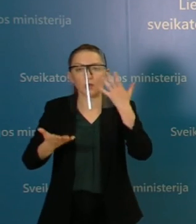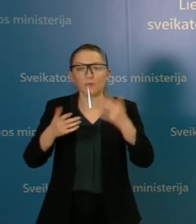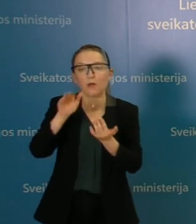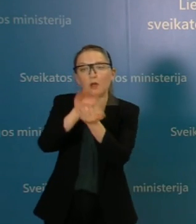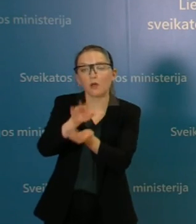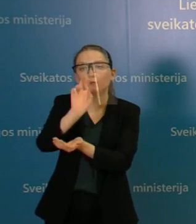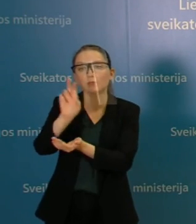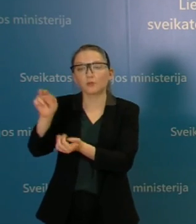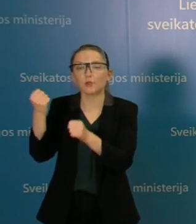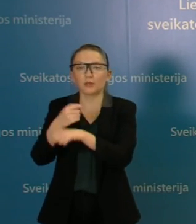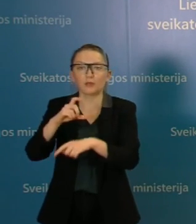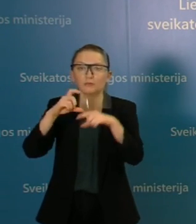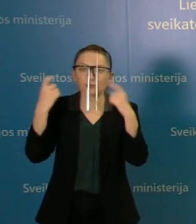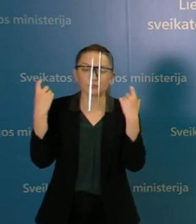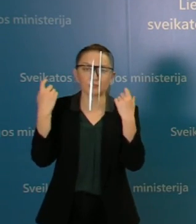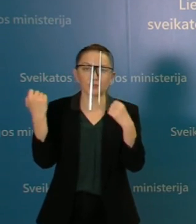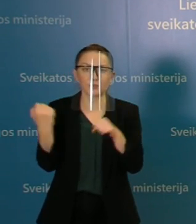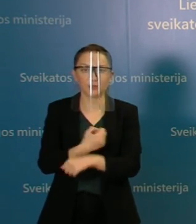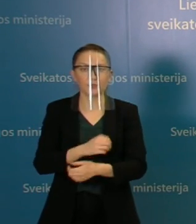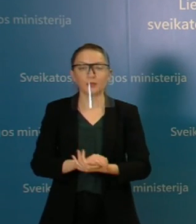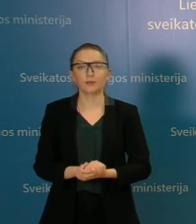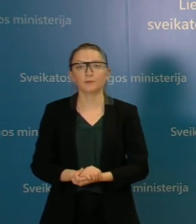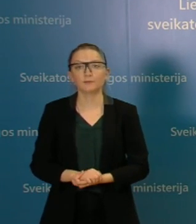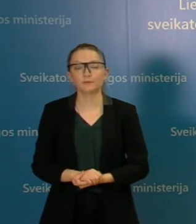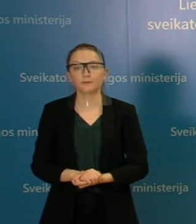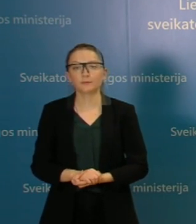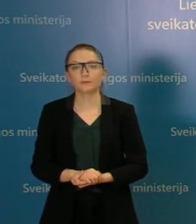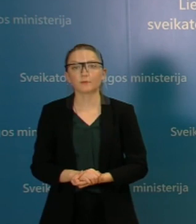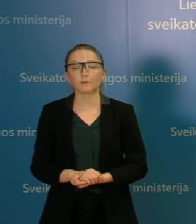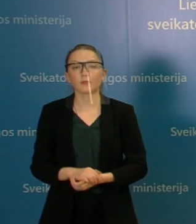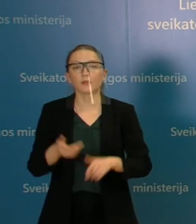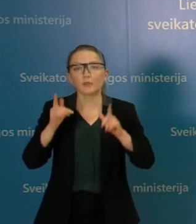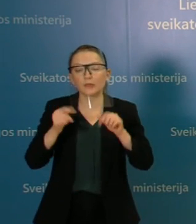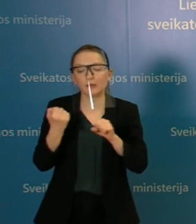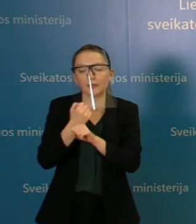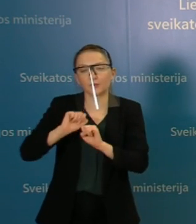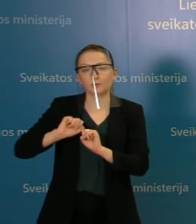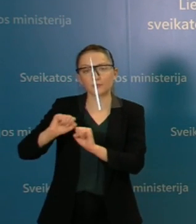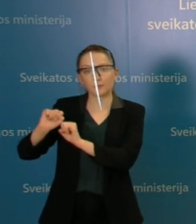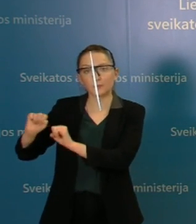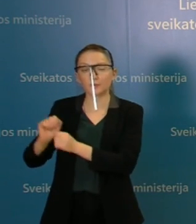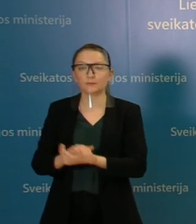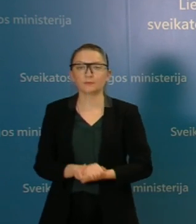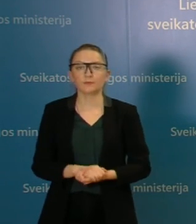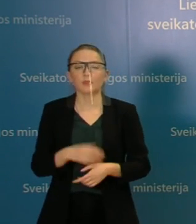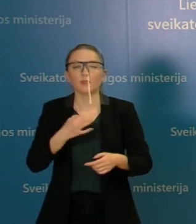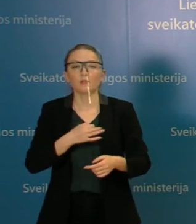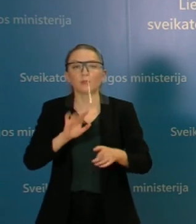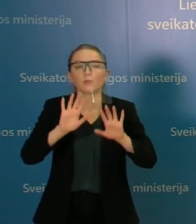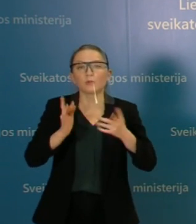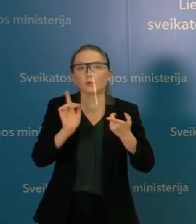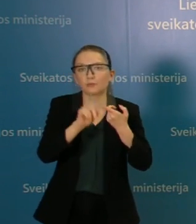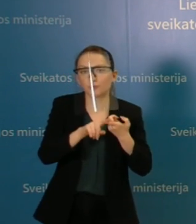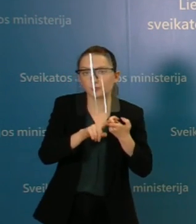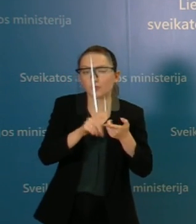kapinėse reikėtų dėvėti kaukę ir tikrai saugotis, kaip ir sakiau, nepriklausomai nuo to,